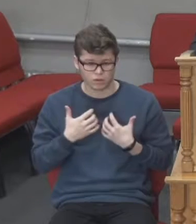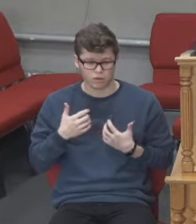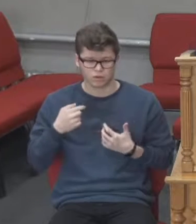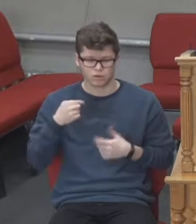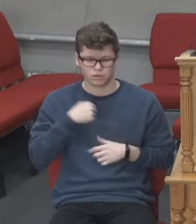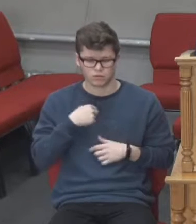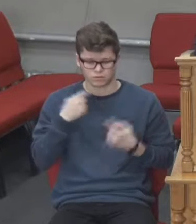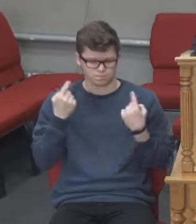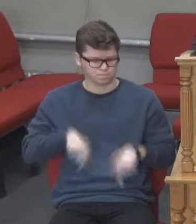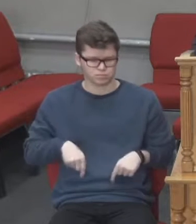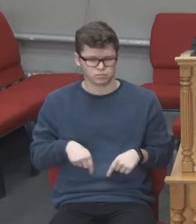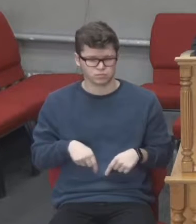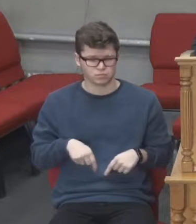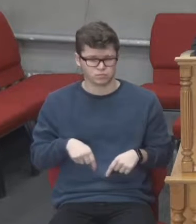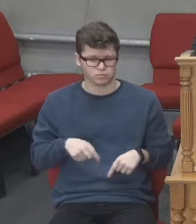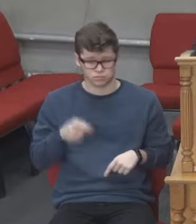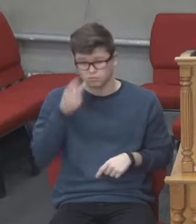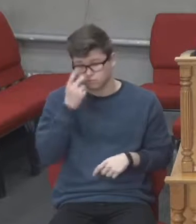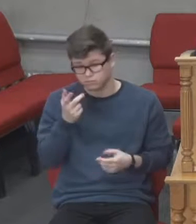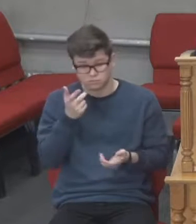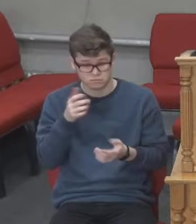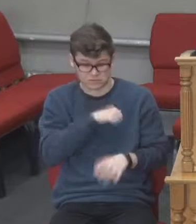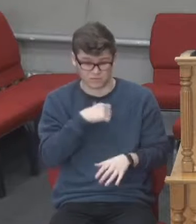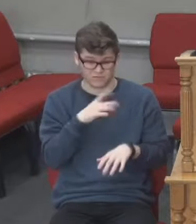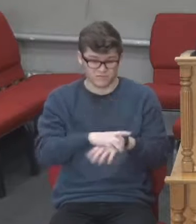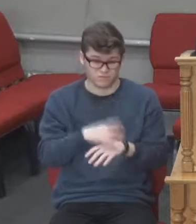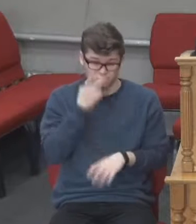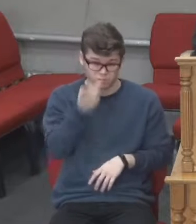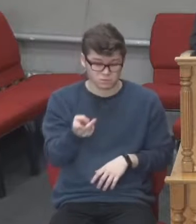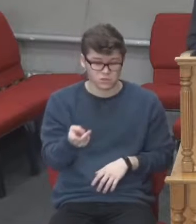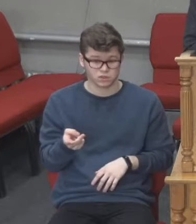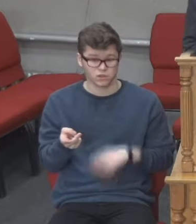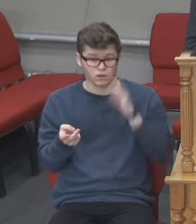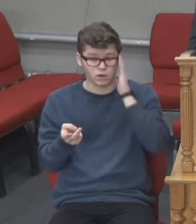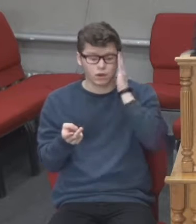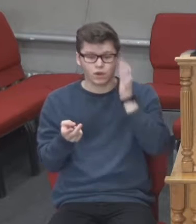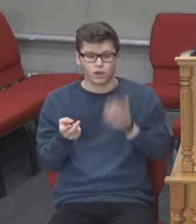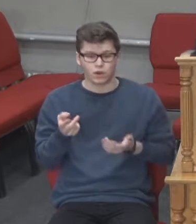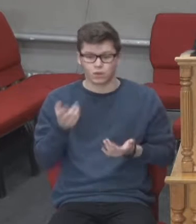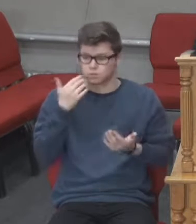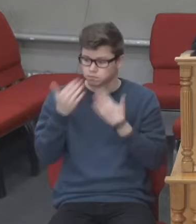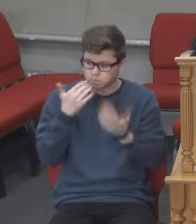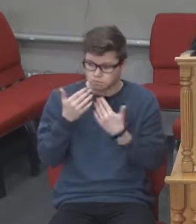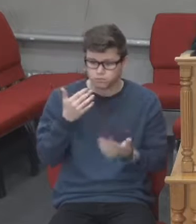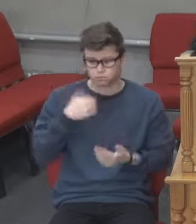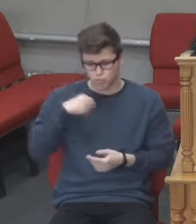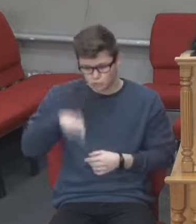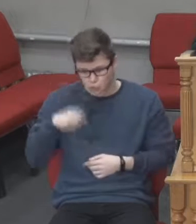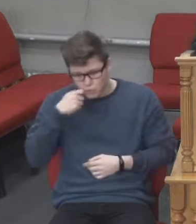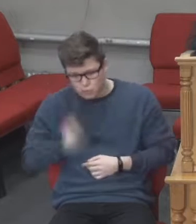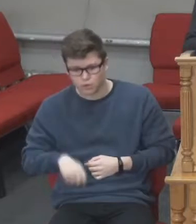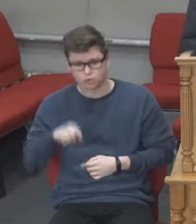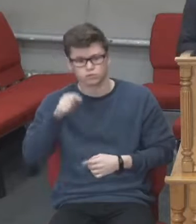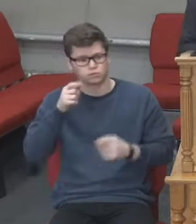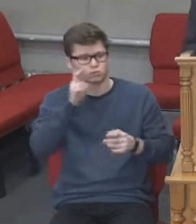І ми могли побачити це. І не тільки в нас, в Україні, але і спілкуючись з іншими людьми. Ця